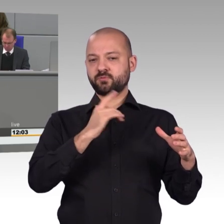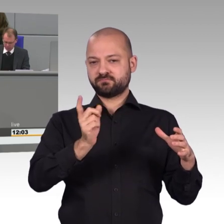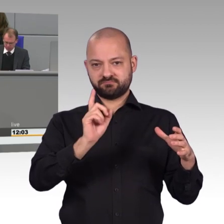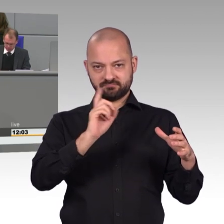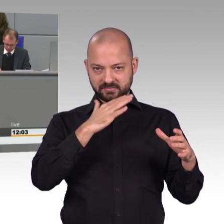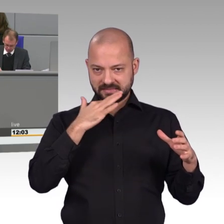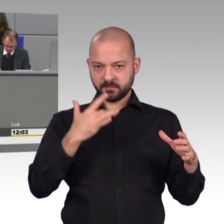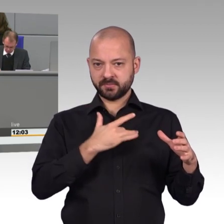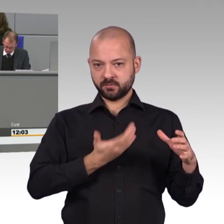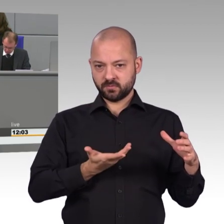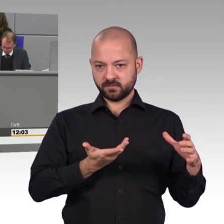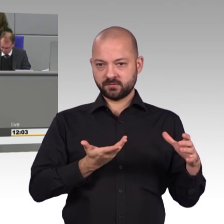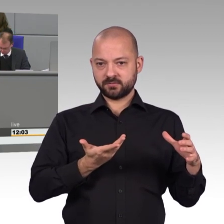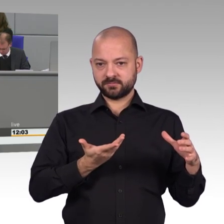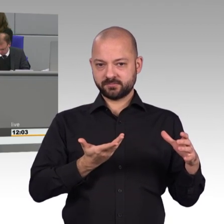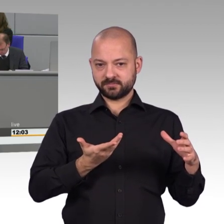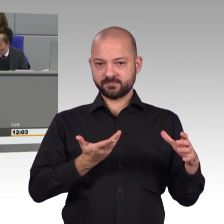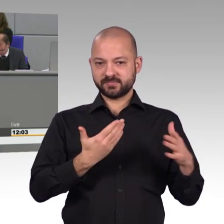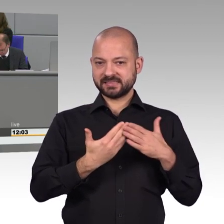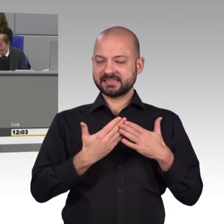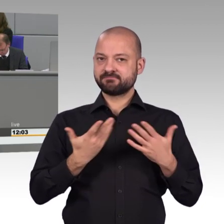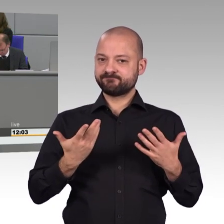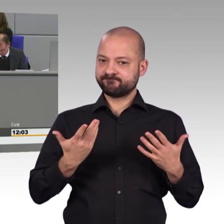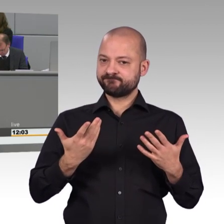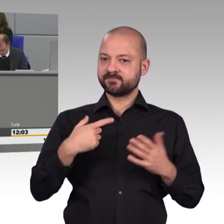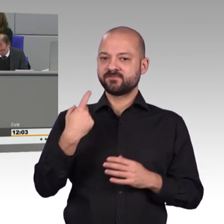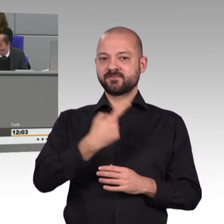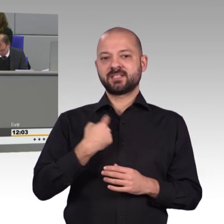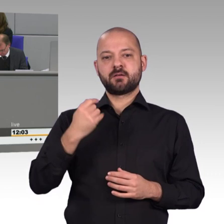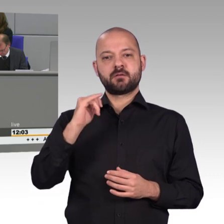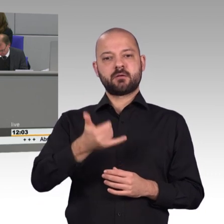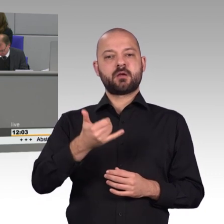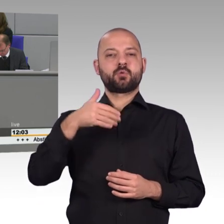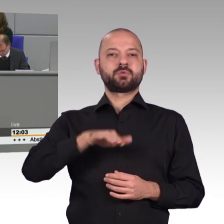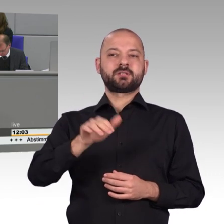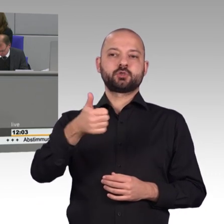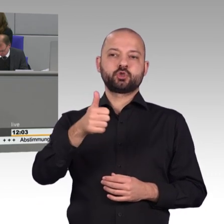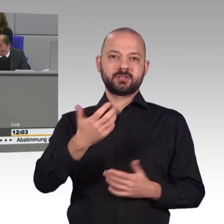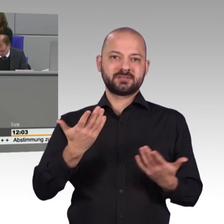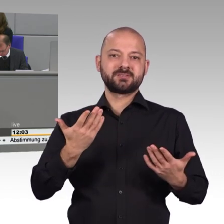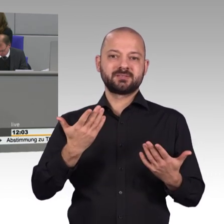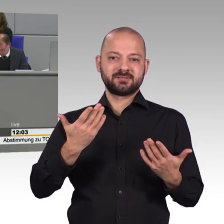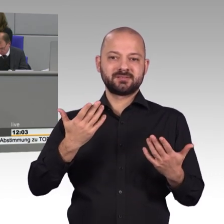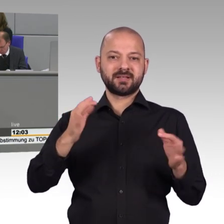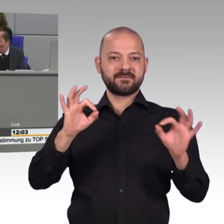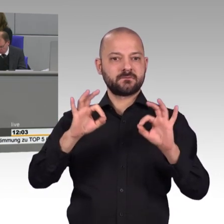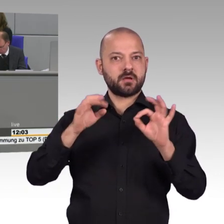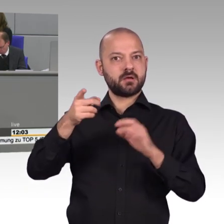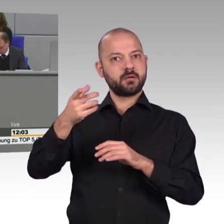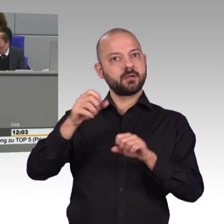geht erstens um Vertrauen, um das Vertrauen der Menschen in den Veränderungsprozess der Digitalisierung. Und es geht für mich